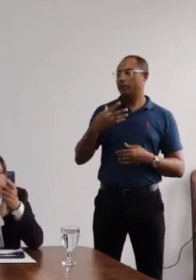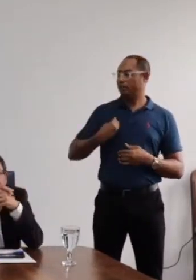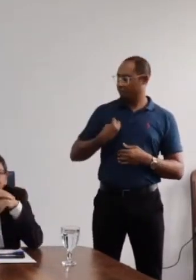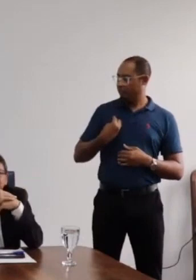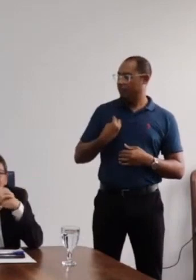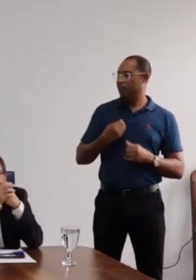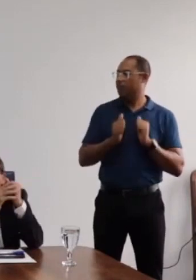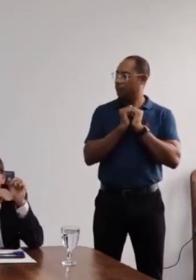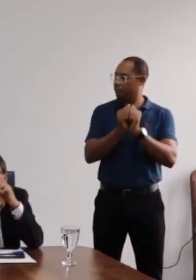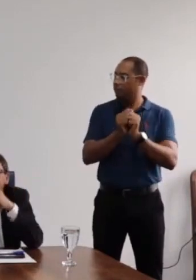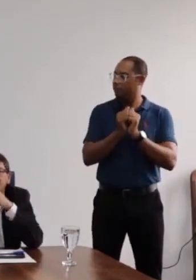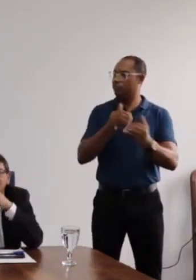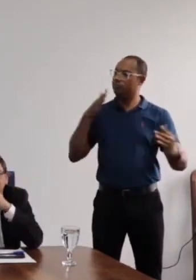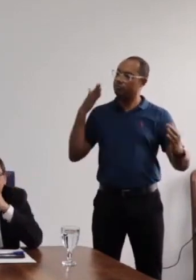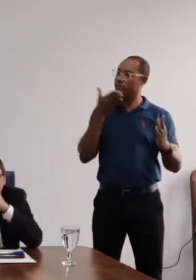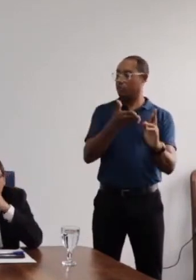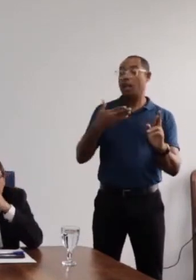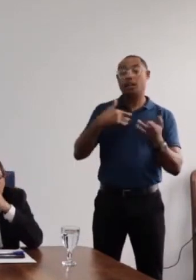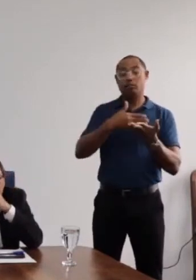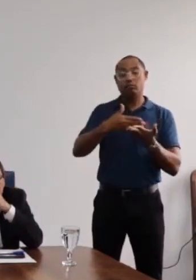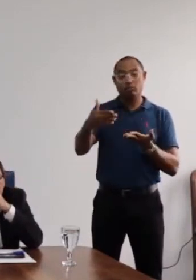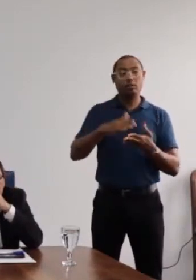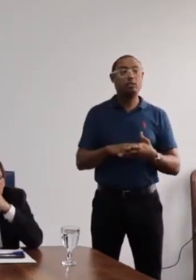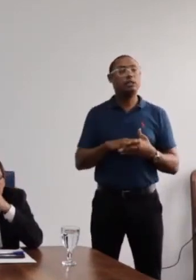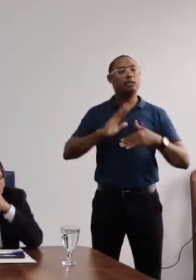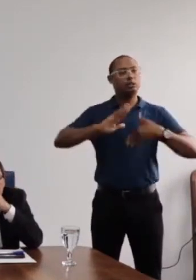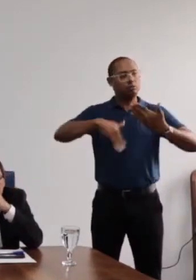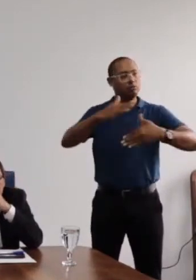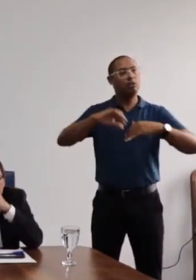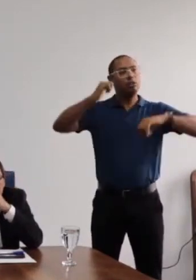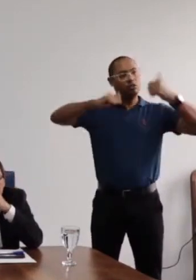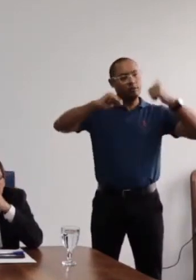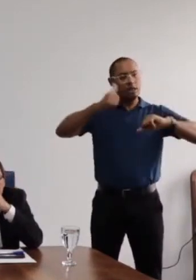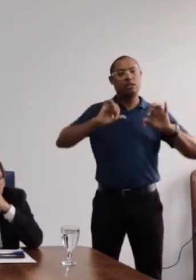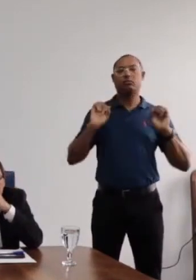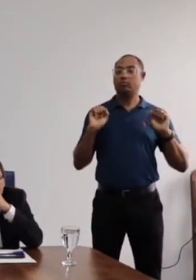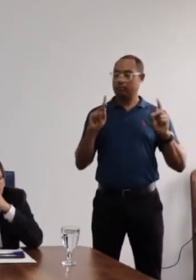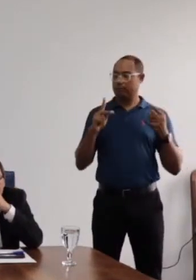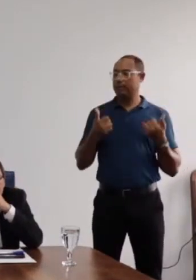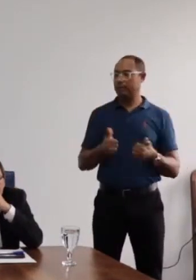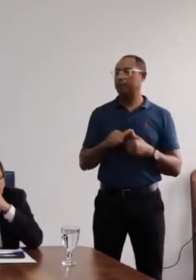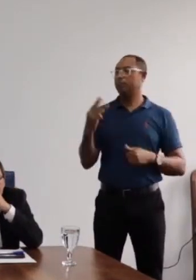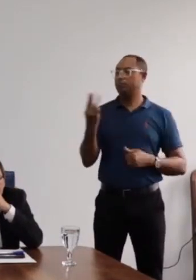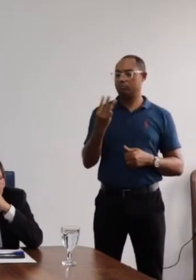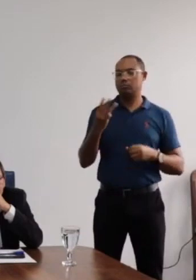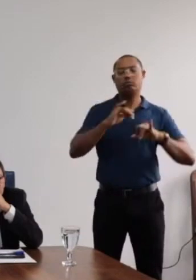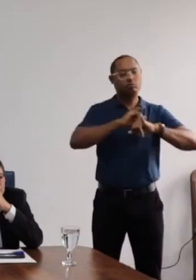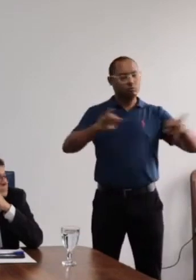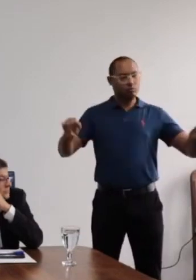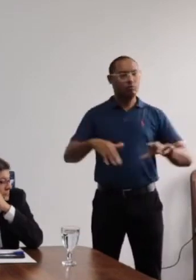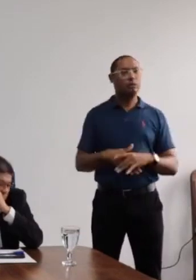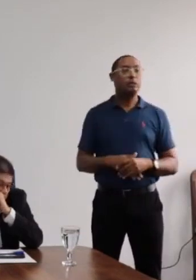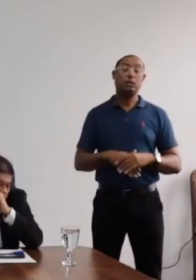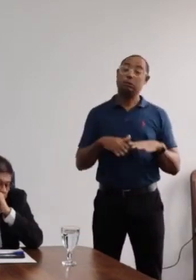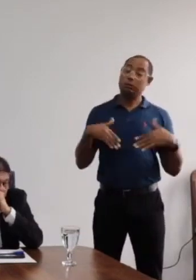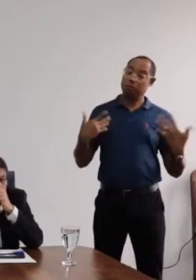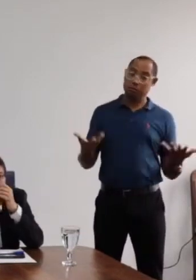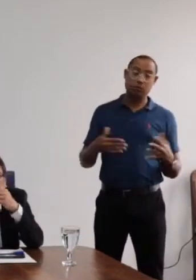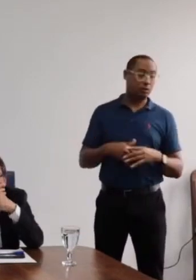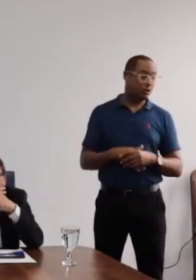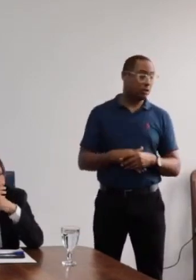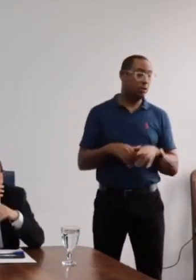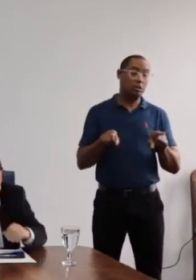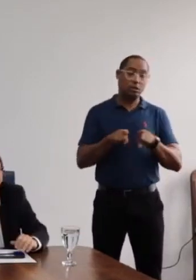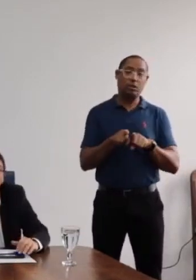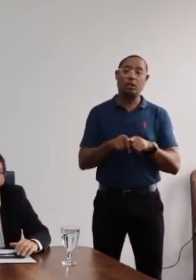envolvidos mais diretamente com esses processos de avaliação. Então, são esses três informes que gostaria de apresentar e